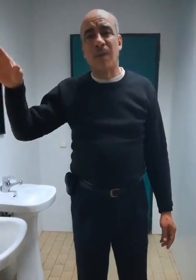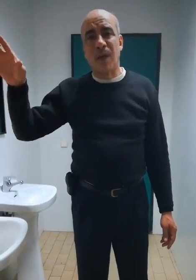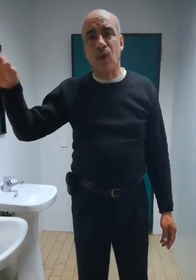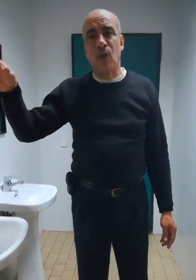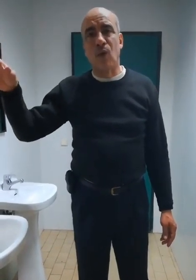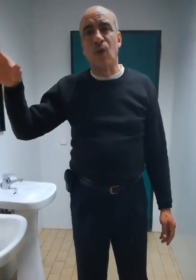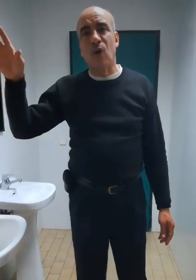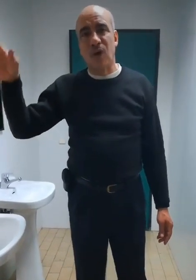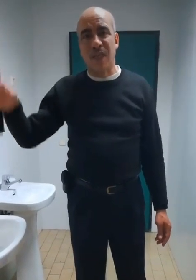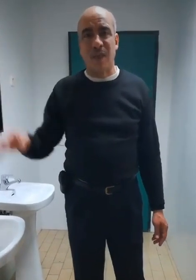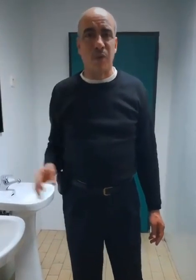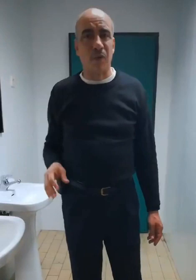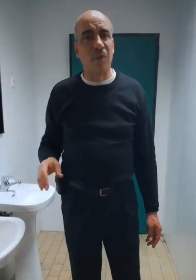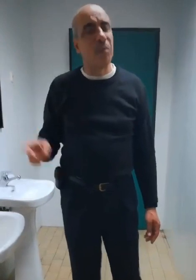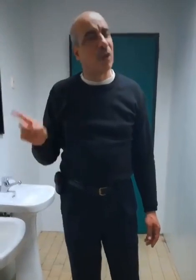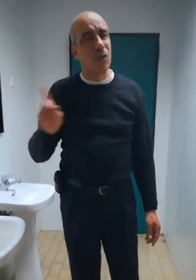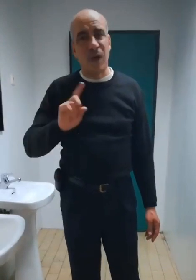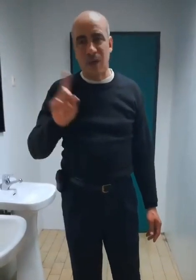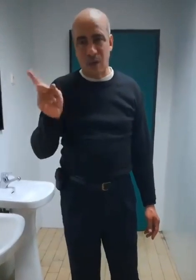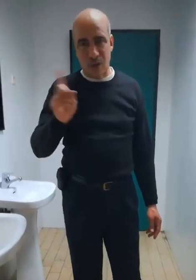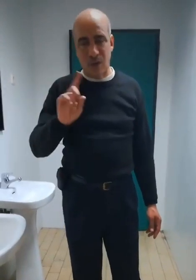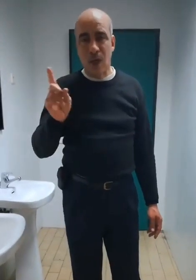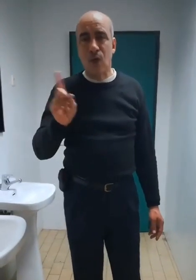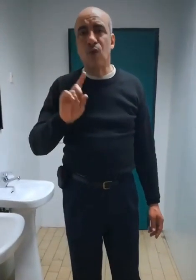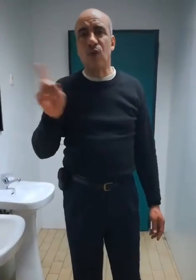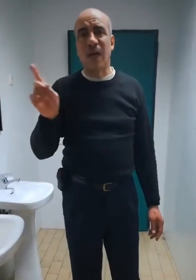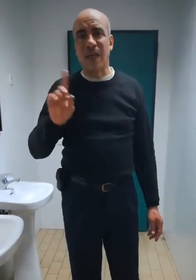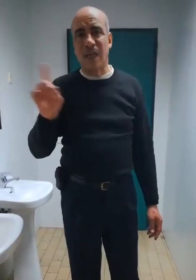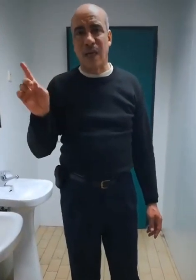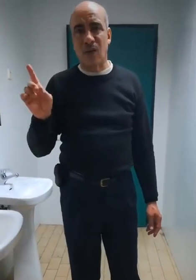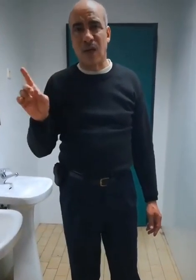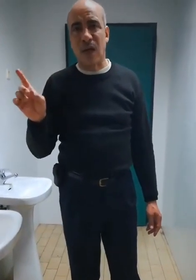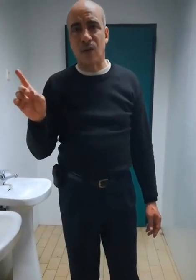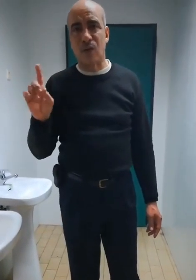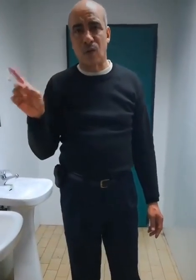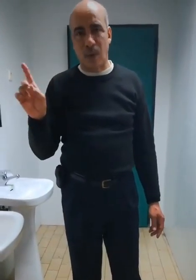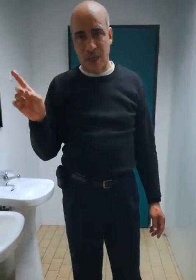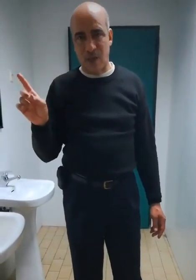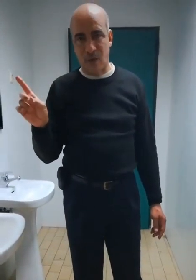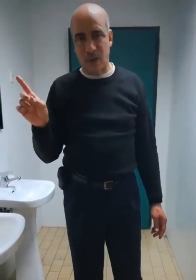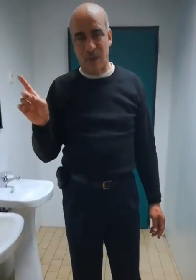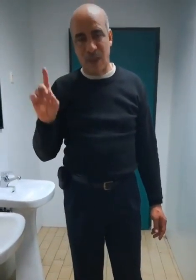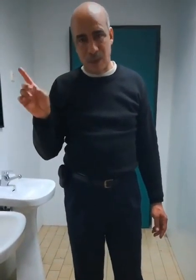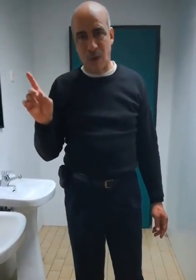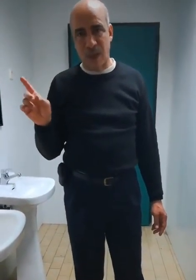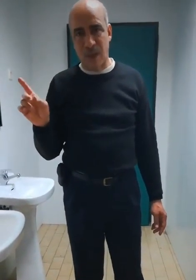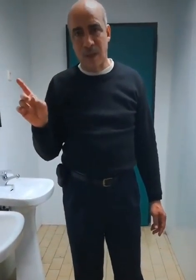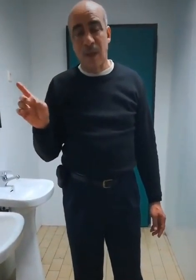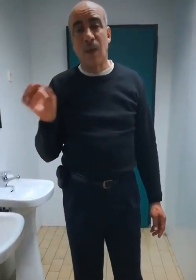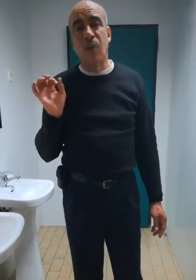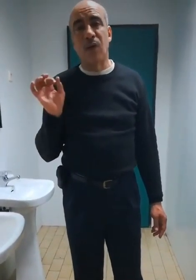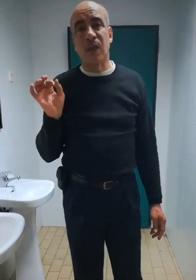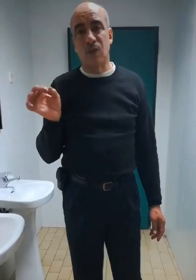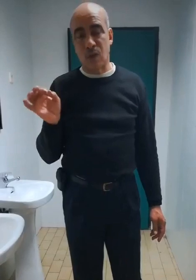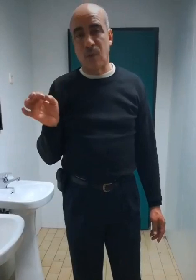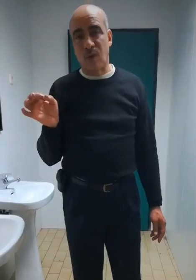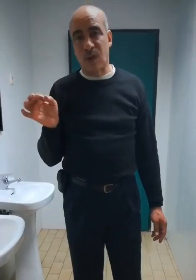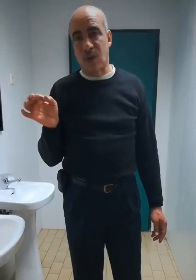loco avec le temps. Mais ils n'ont jamais atteint à leurs objectifs. Vous savez pourquoi ? Parce que je suis professeur de